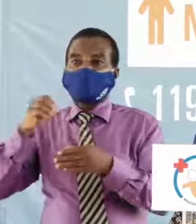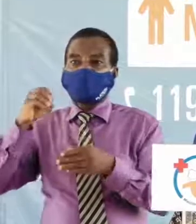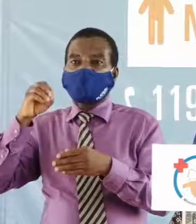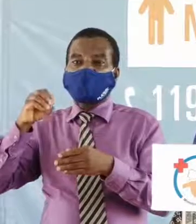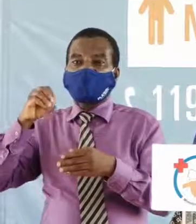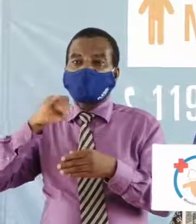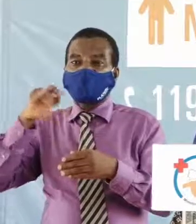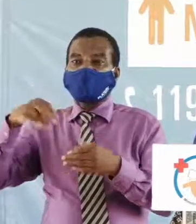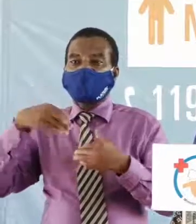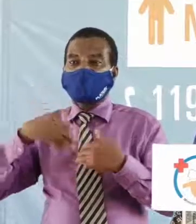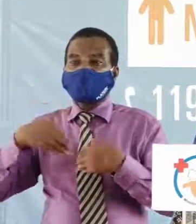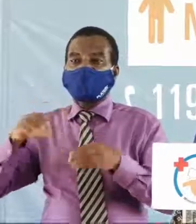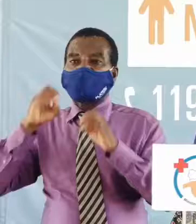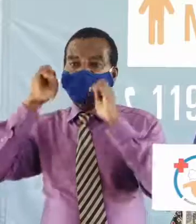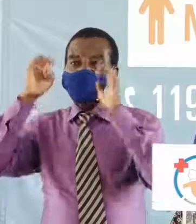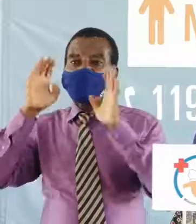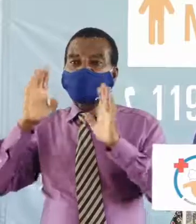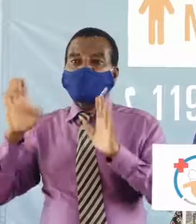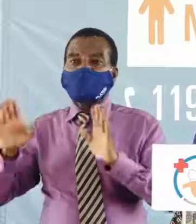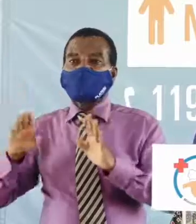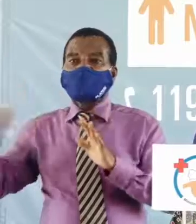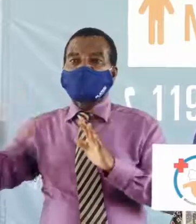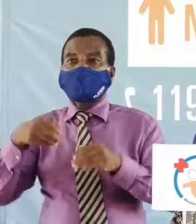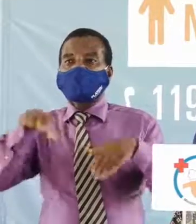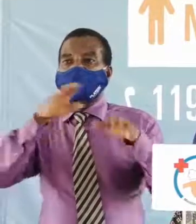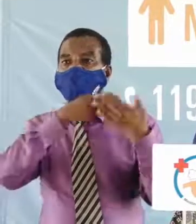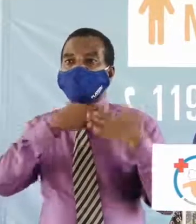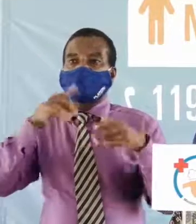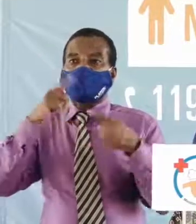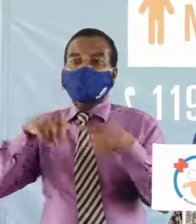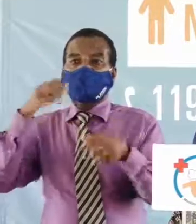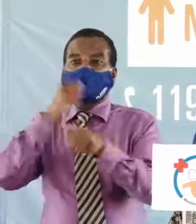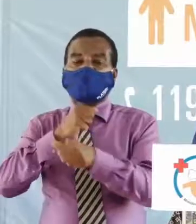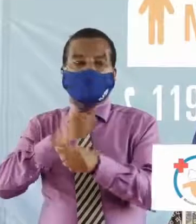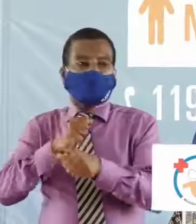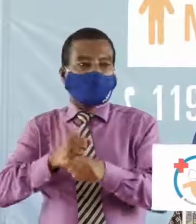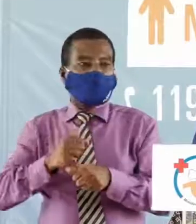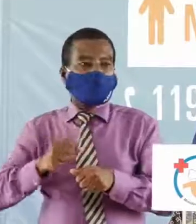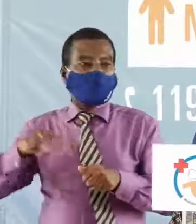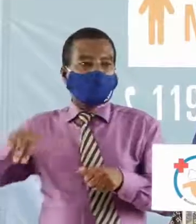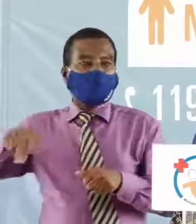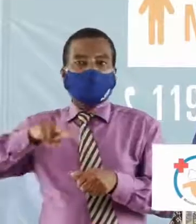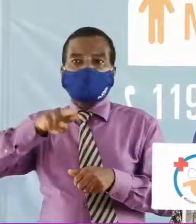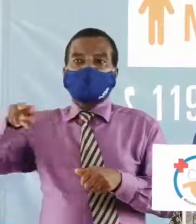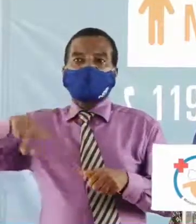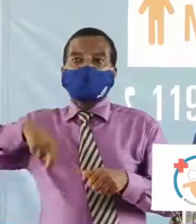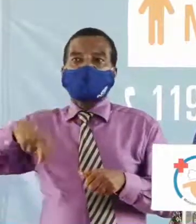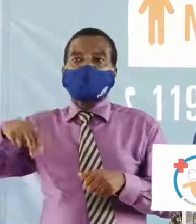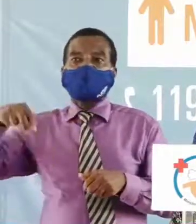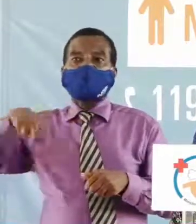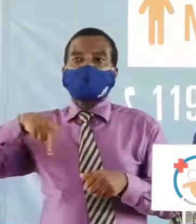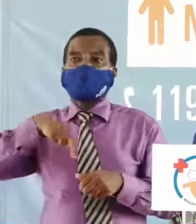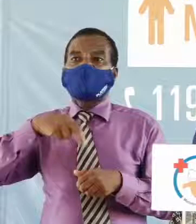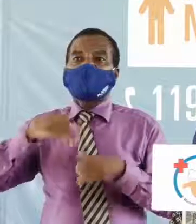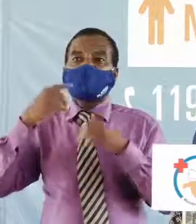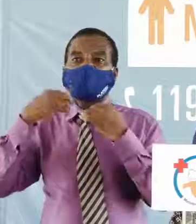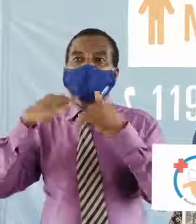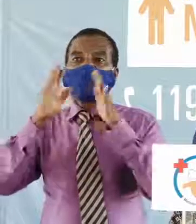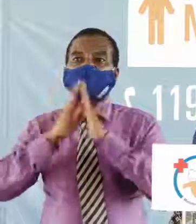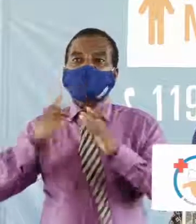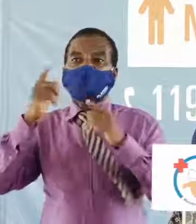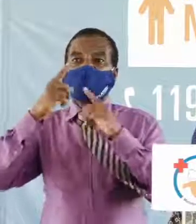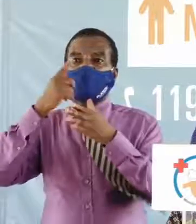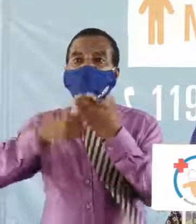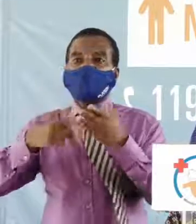il y a eu des enseignants et qu'ils ont été pris en charge à Bidjan maintenant vous me demandez quelle information maintenant je ne sais pas